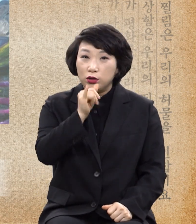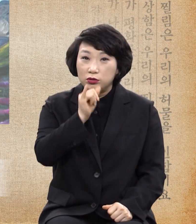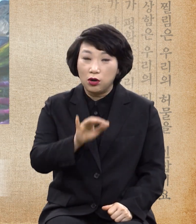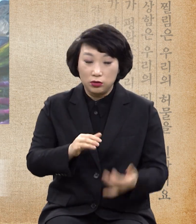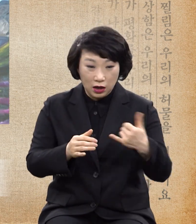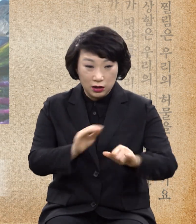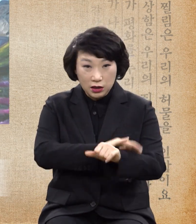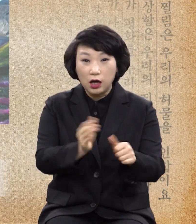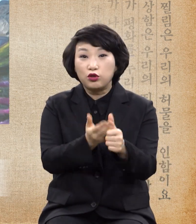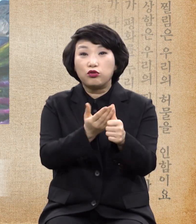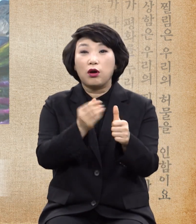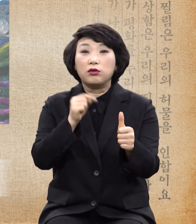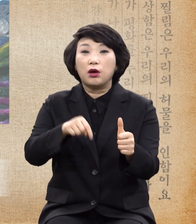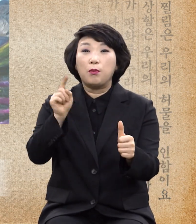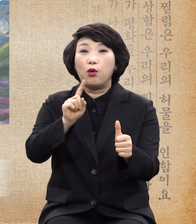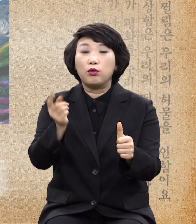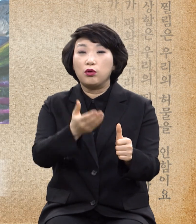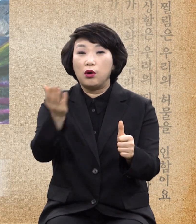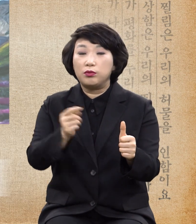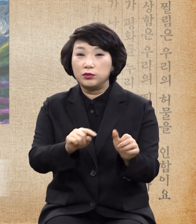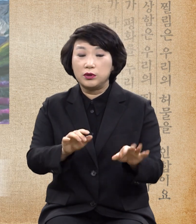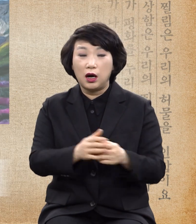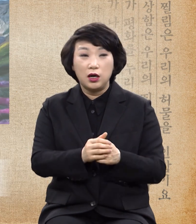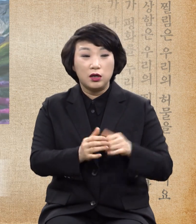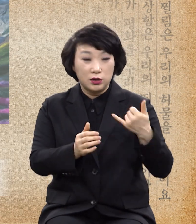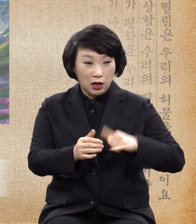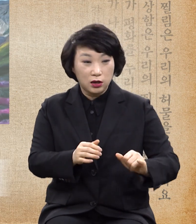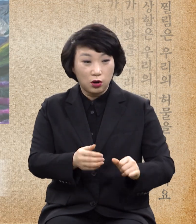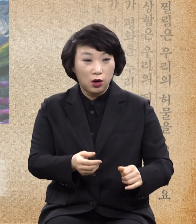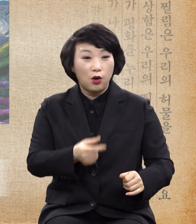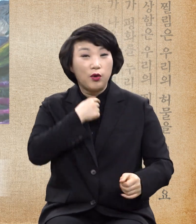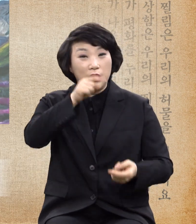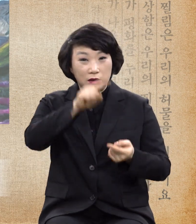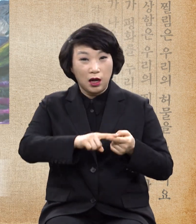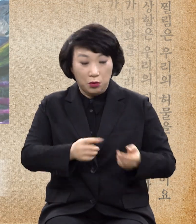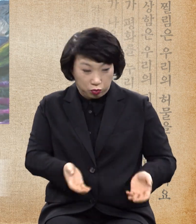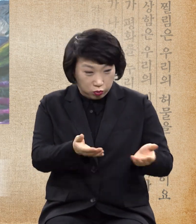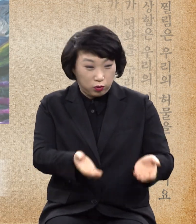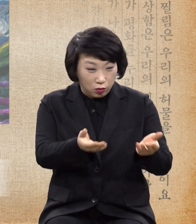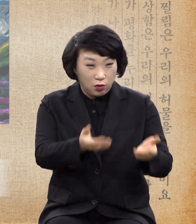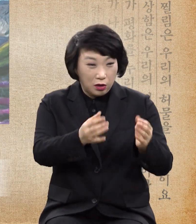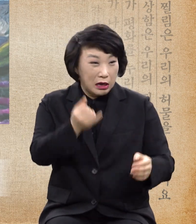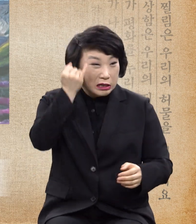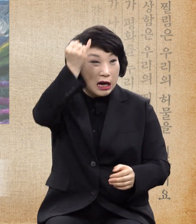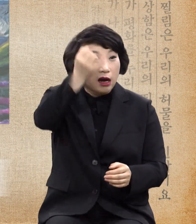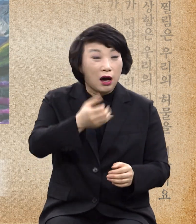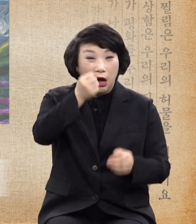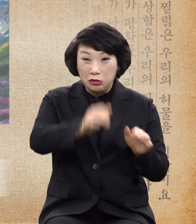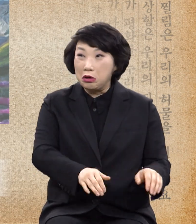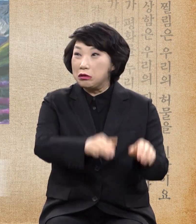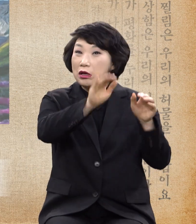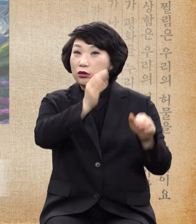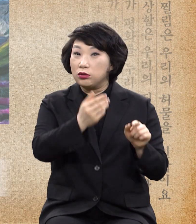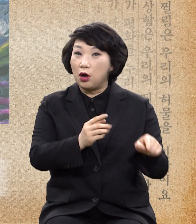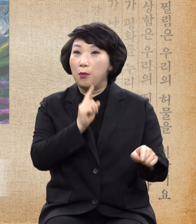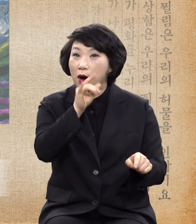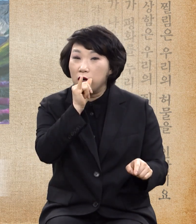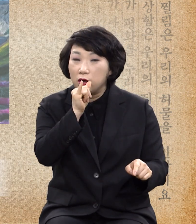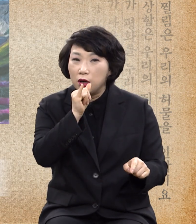키우는 게 뭐냐? 그저 자기들 마음대로 하던 말던 내비 떠서 창의를 가지고 그렇게 해야 된다는 것입니다. 그렇게